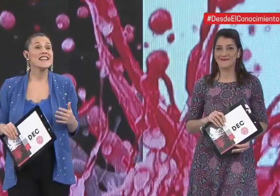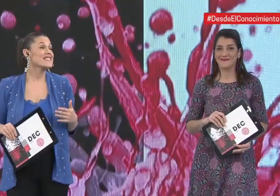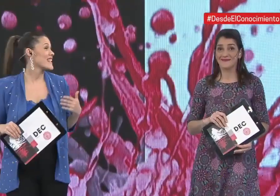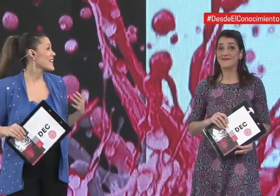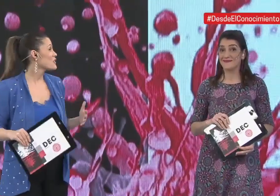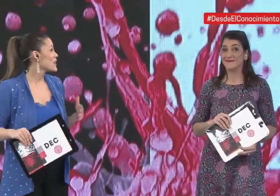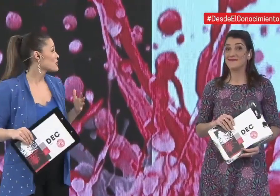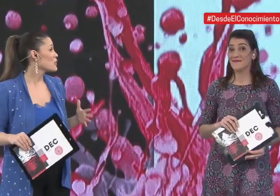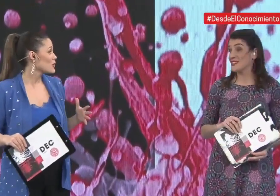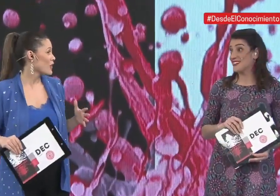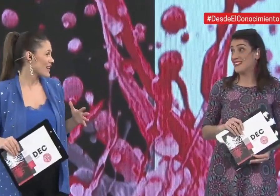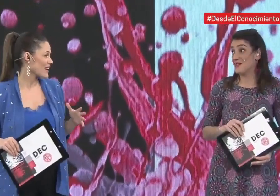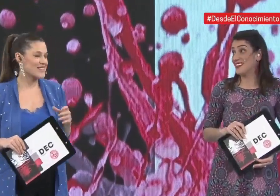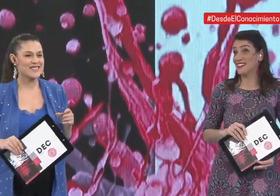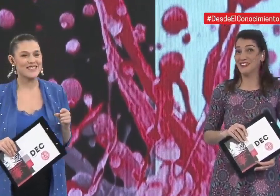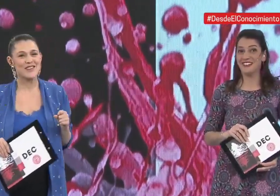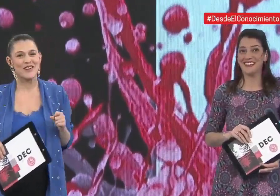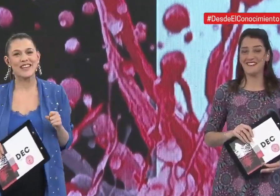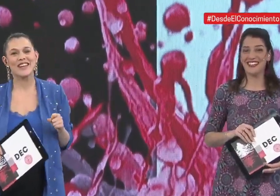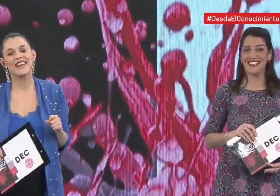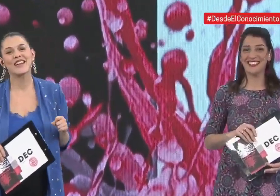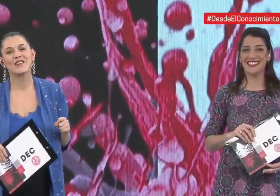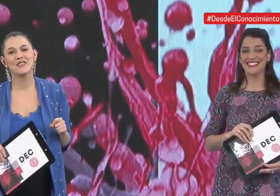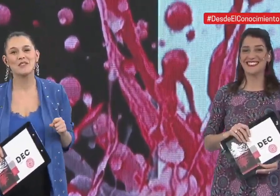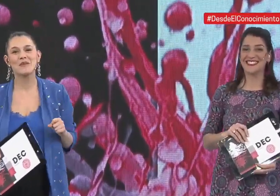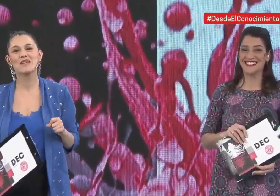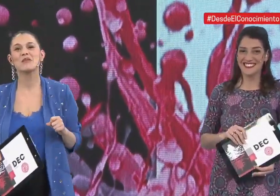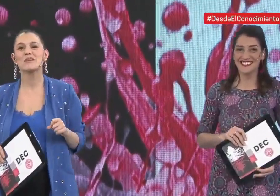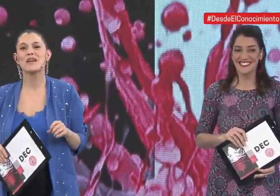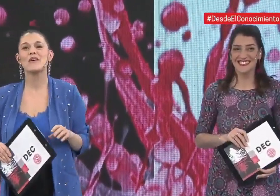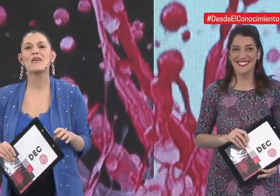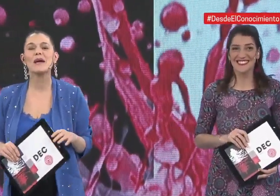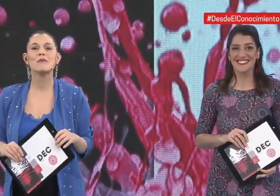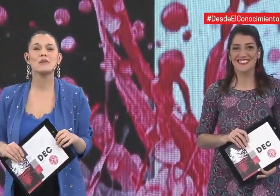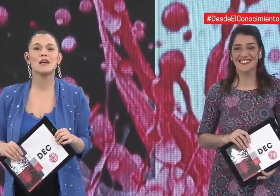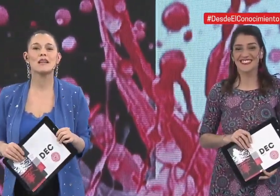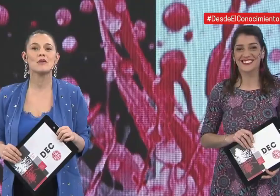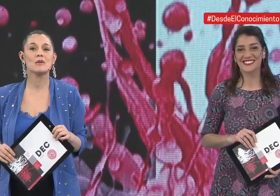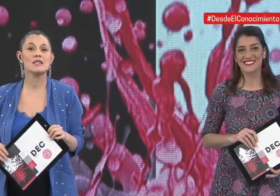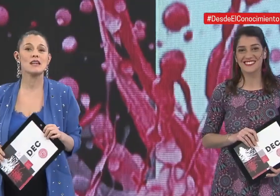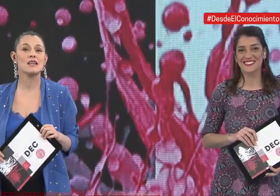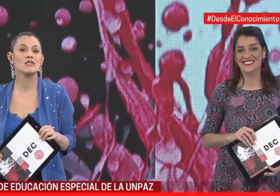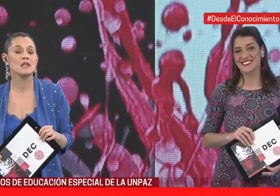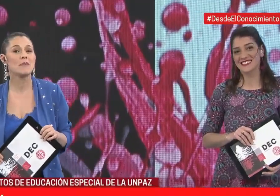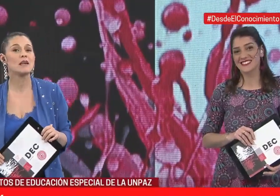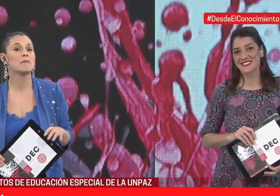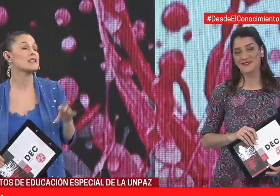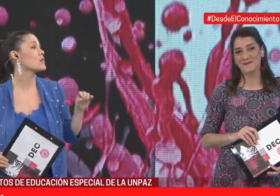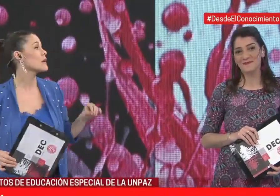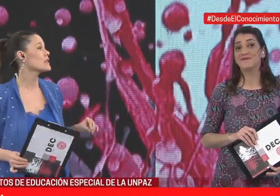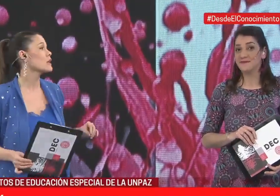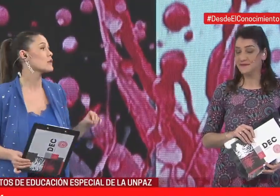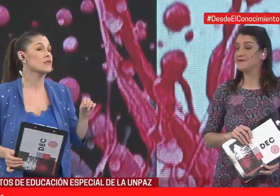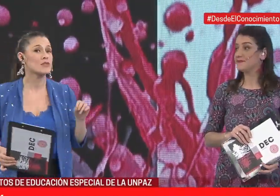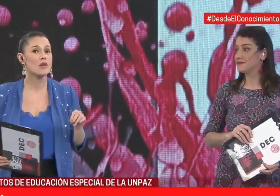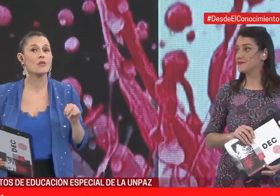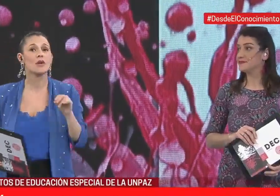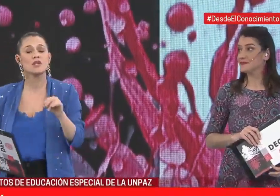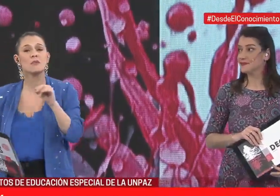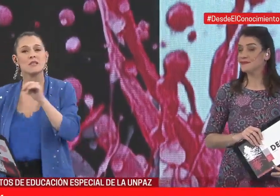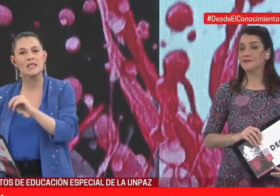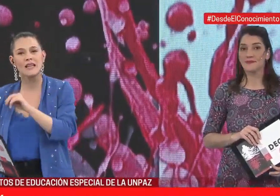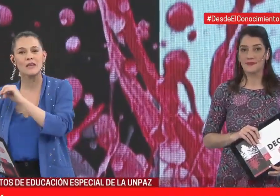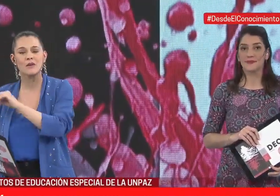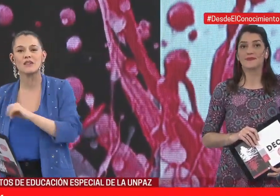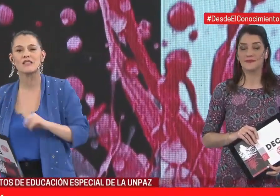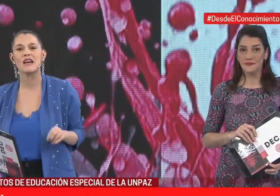Se nos sigue llenando el estudio acá de ese 5N desde el conocimiento porque ahora vamos a hablar de la Universidad de José C. Paz, particularmente del Profesorado de